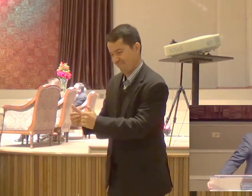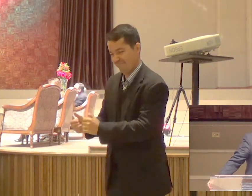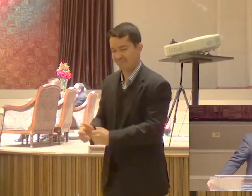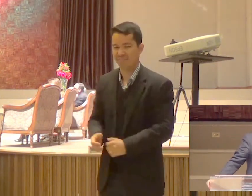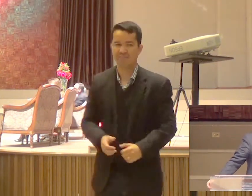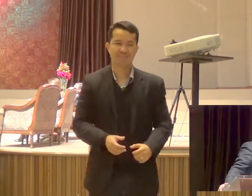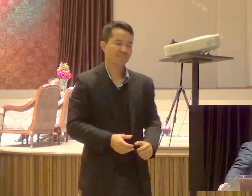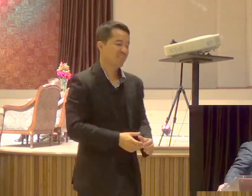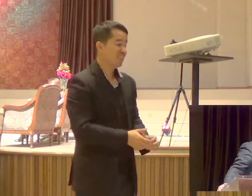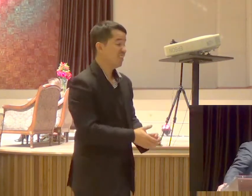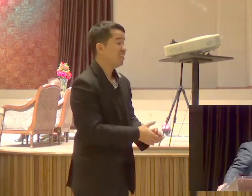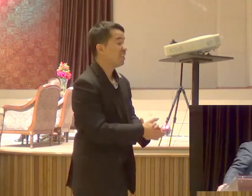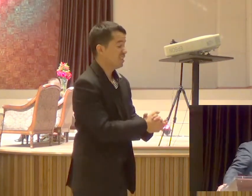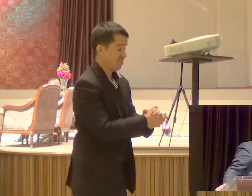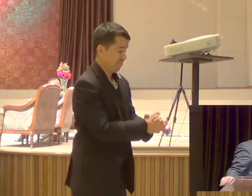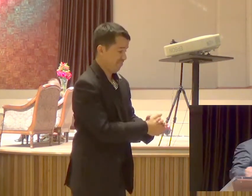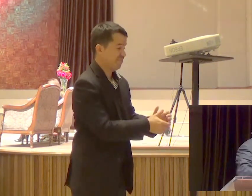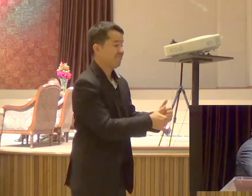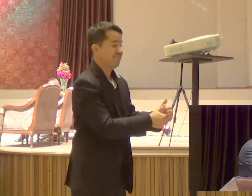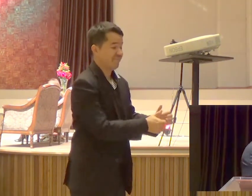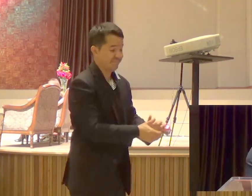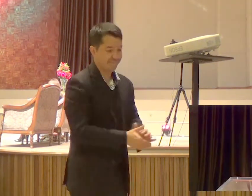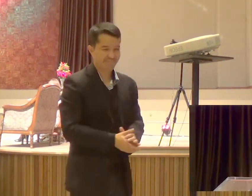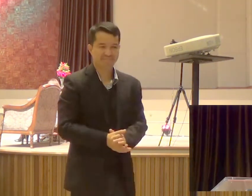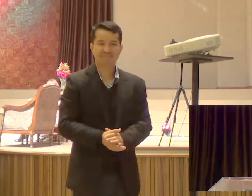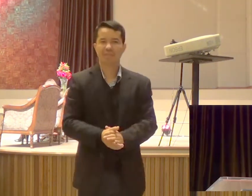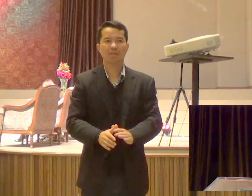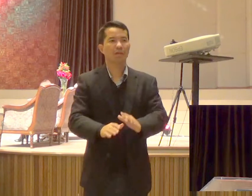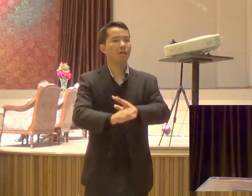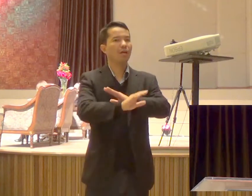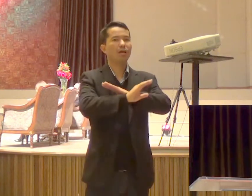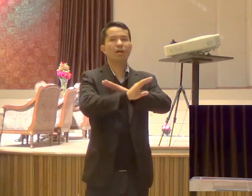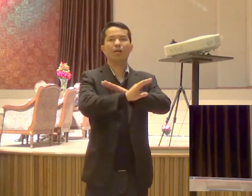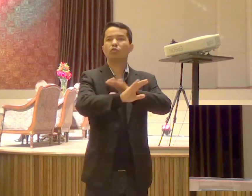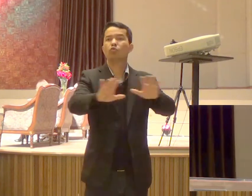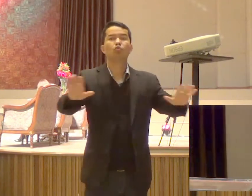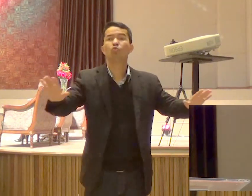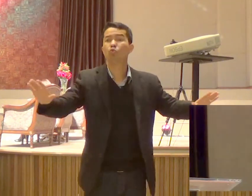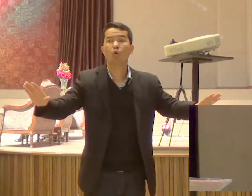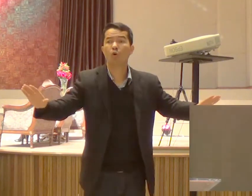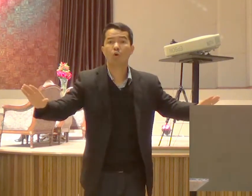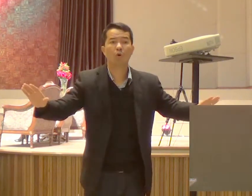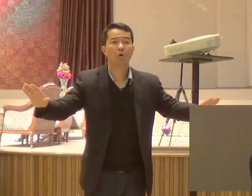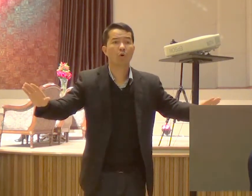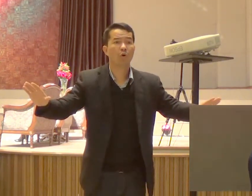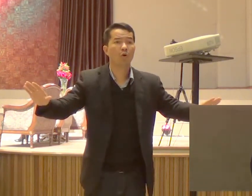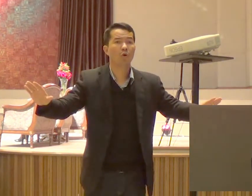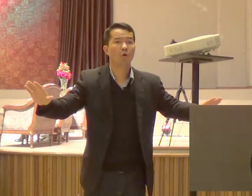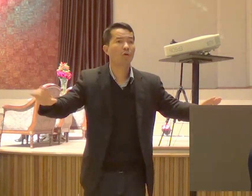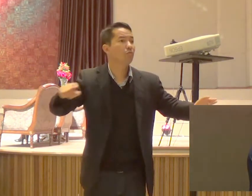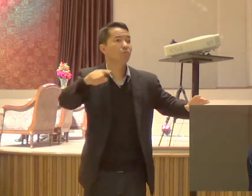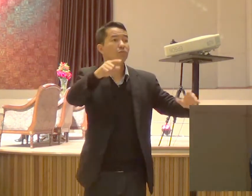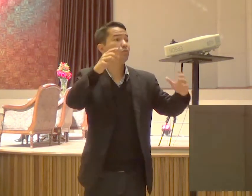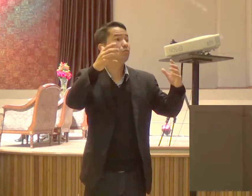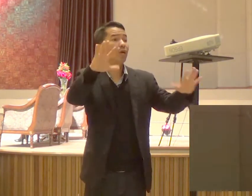Satisfação E ó Puxa o carro Por que? Porque eu não quero ver Ninguém Eu não quero conversar Com ninguém